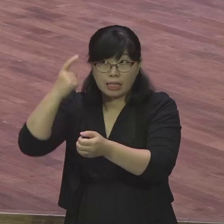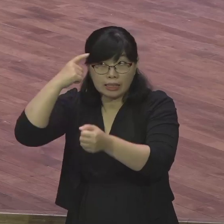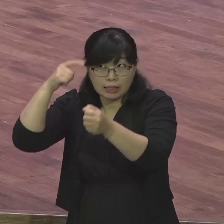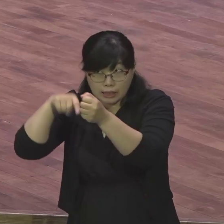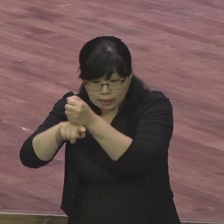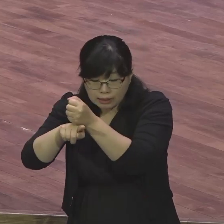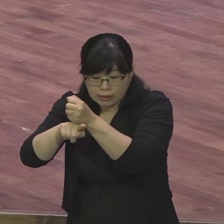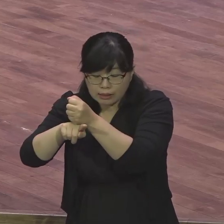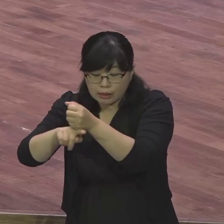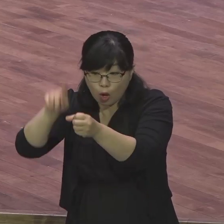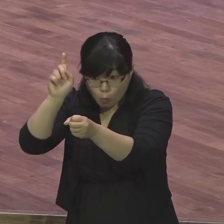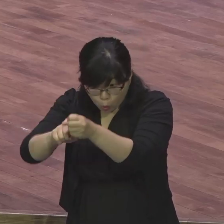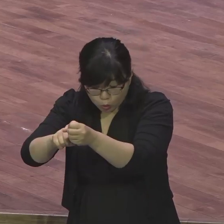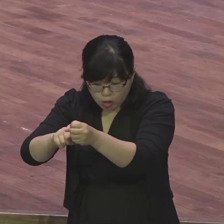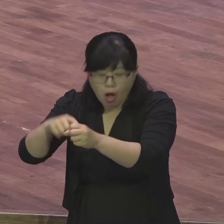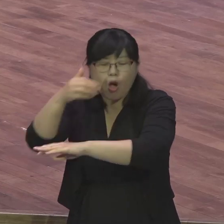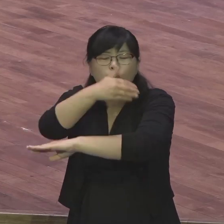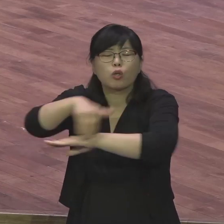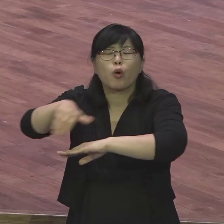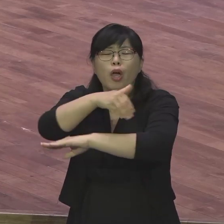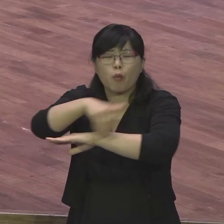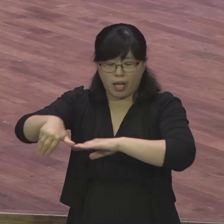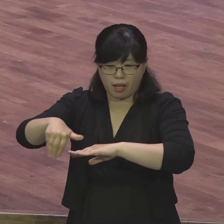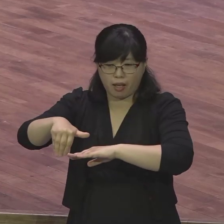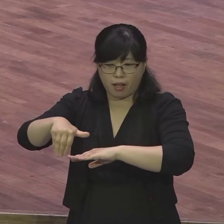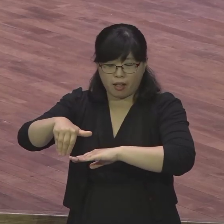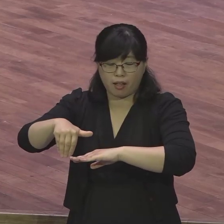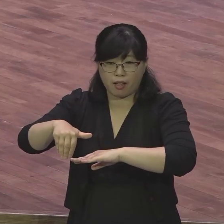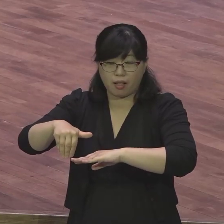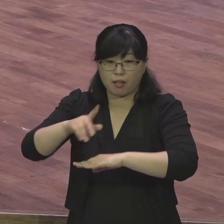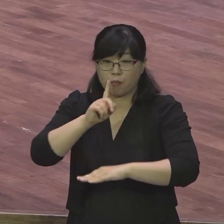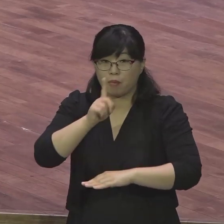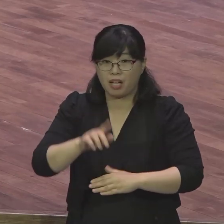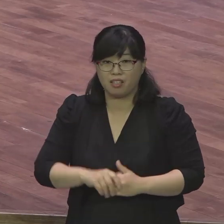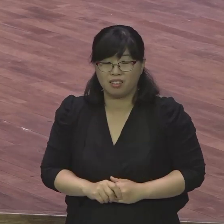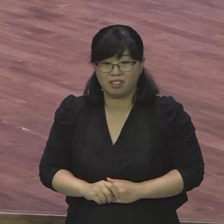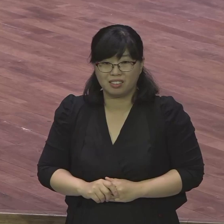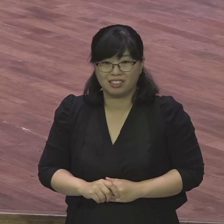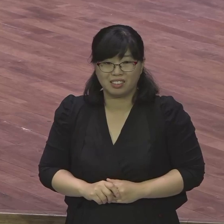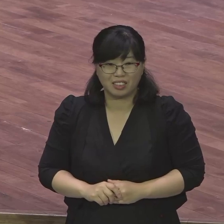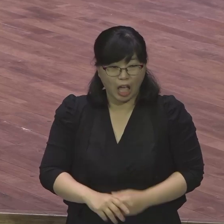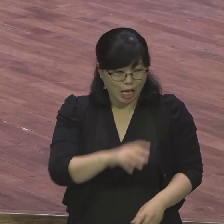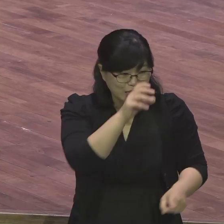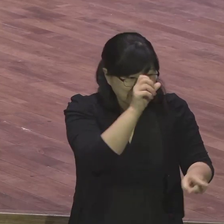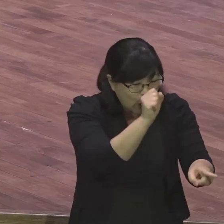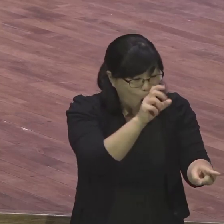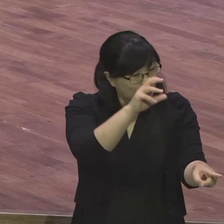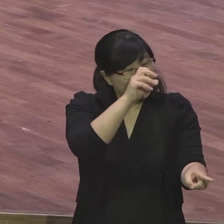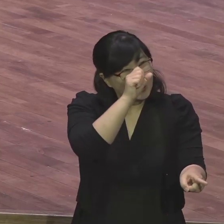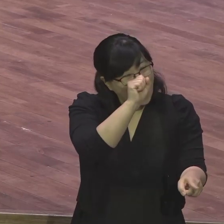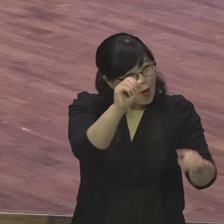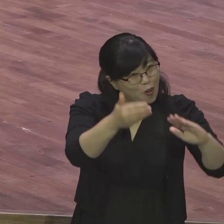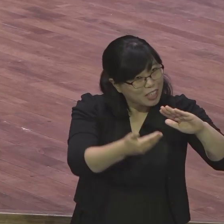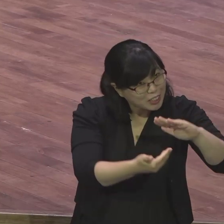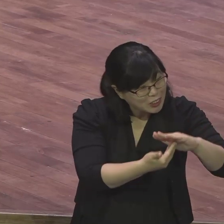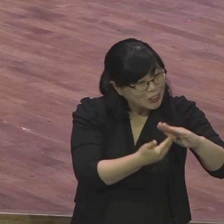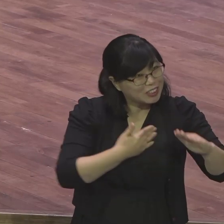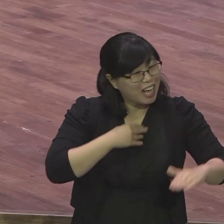세상사람들이 종교가 말하는 선을 하고 다른 얘기에요 하나님의 목적과 교육을 이룬다